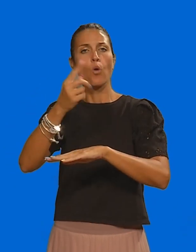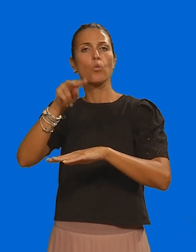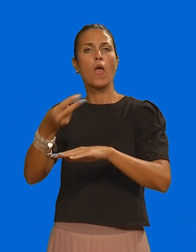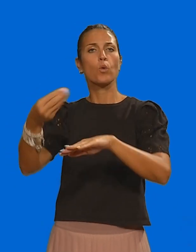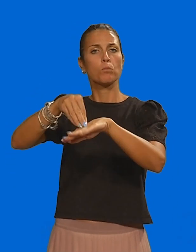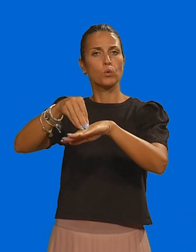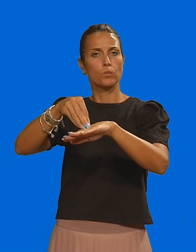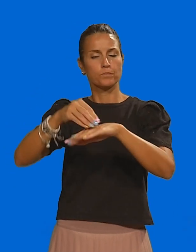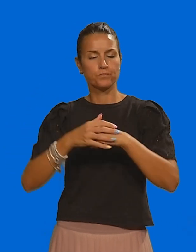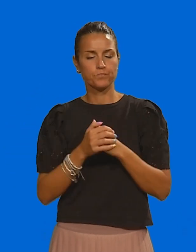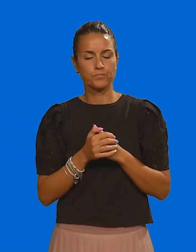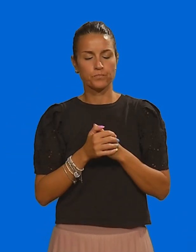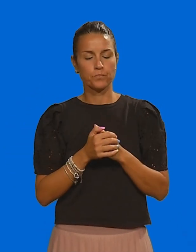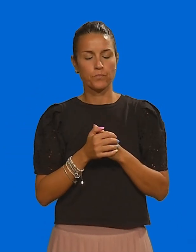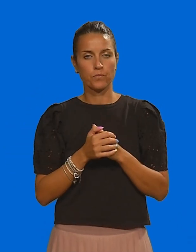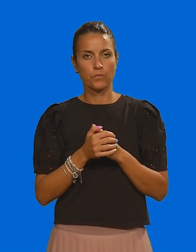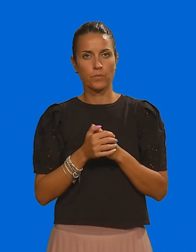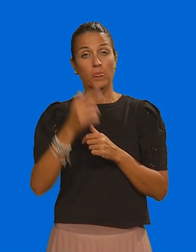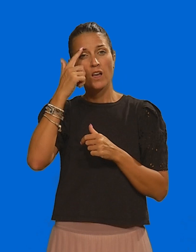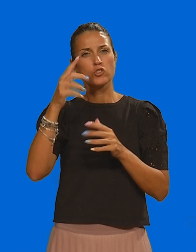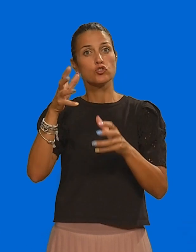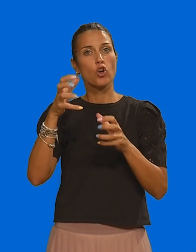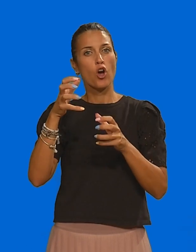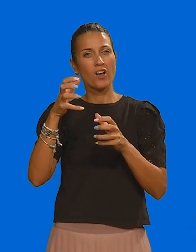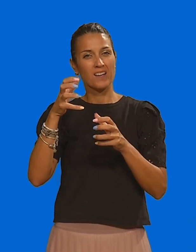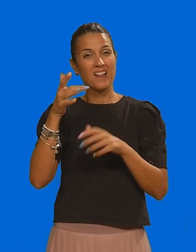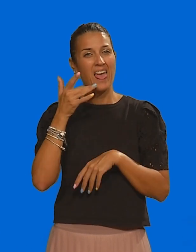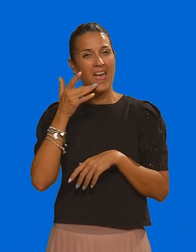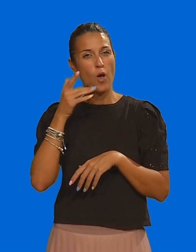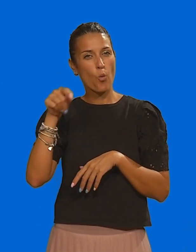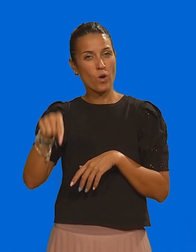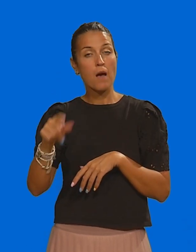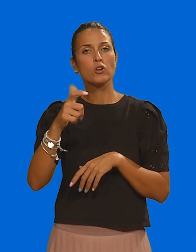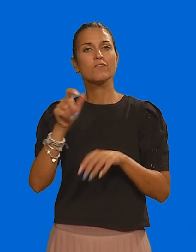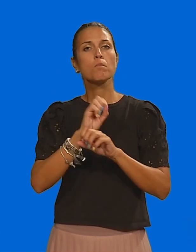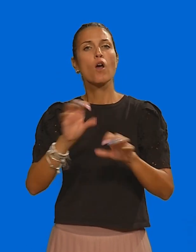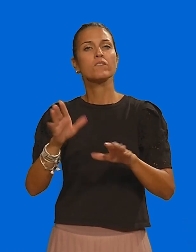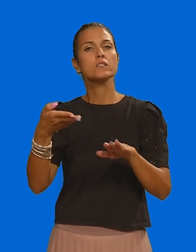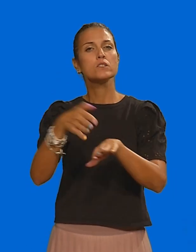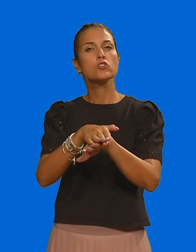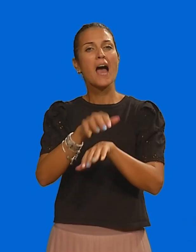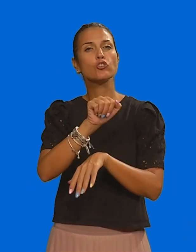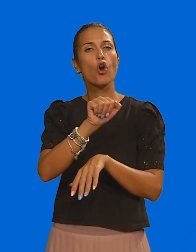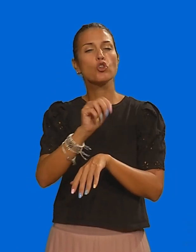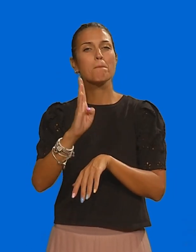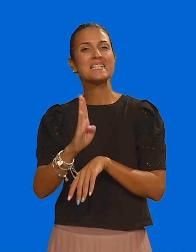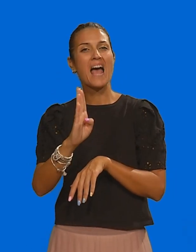Sciocco nel capo di Leuca per l'improvvisa morte di Antonio Bisanti. Il 72enne ballerino